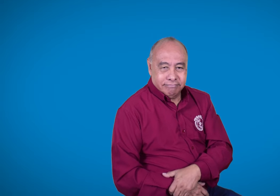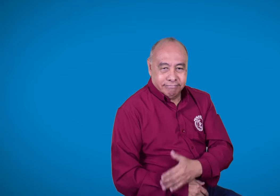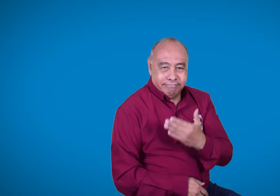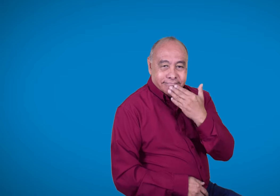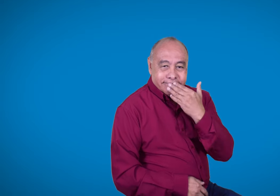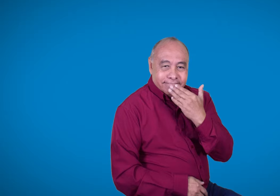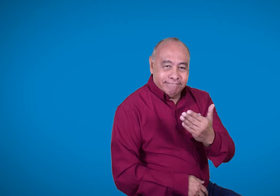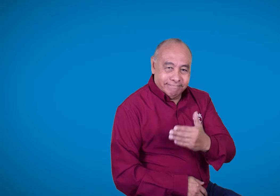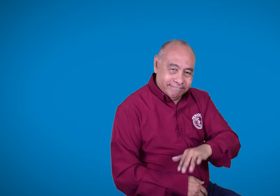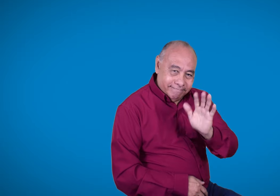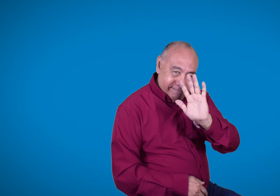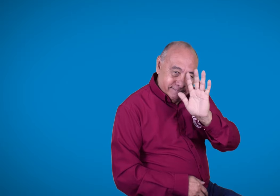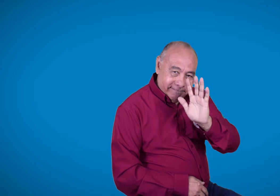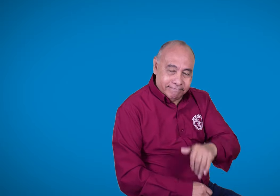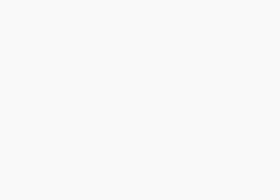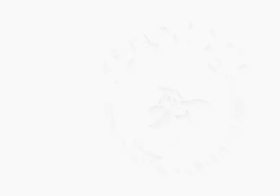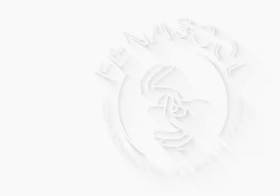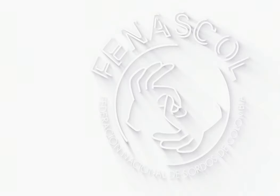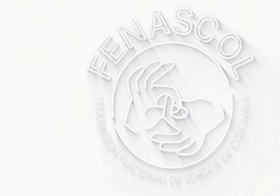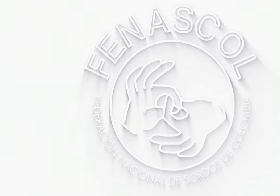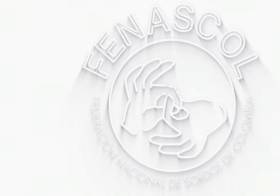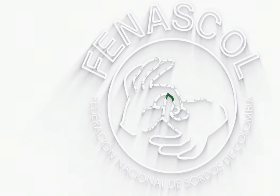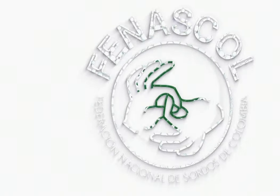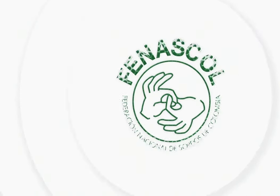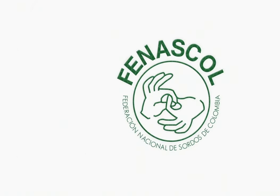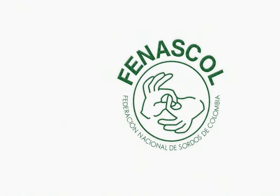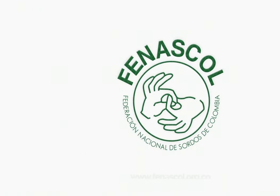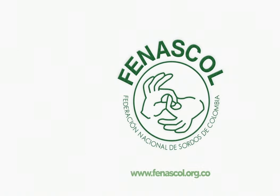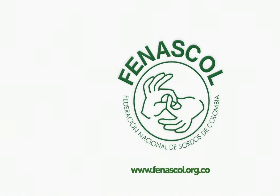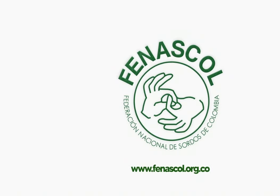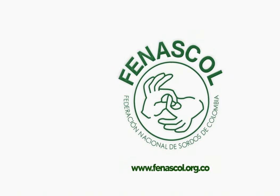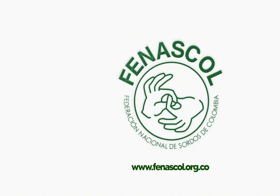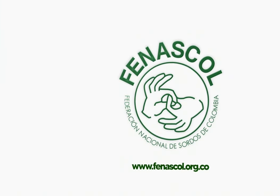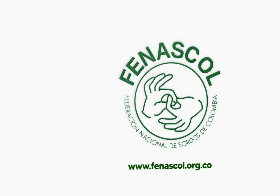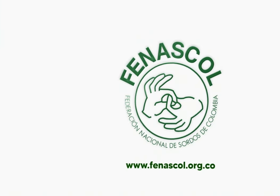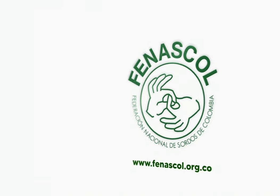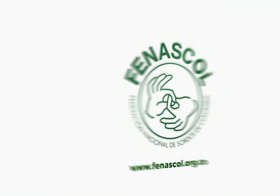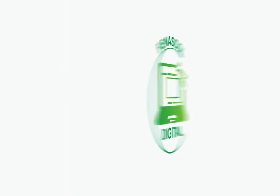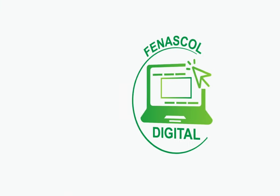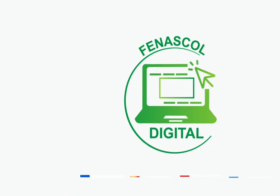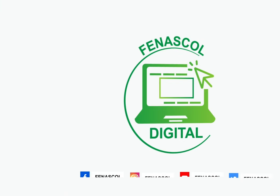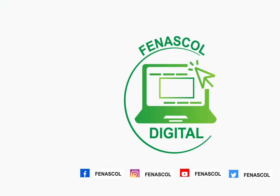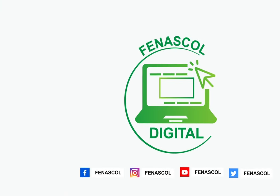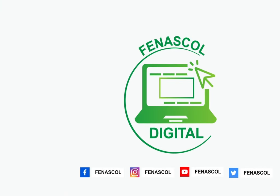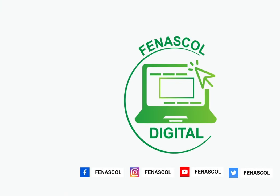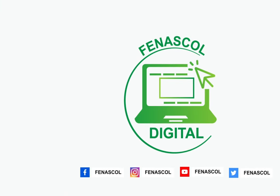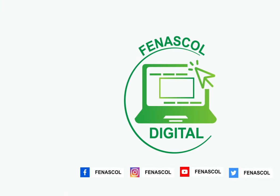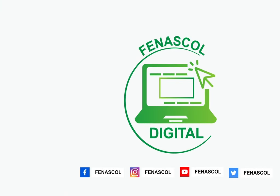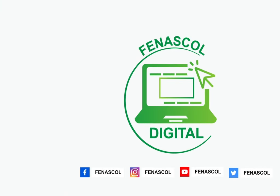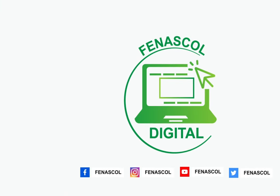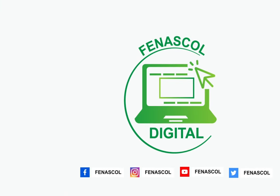Gracias y hasta luego. Gracias por ver el video. Gracias por ver el video. Gracias